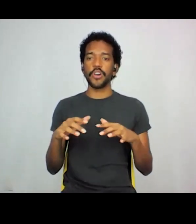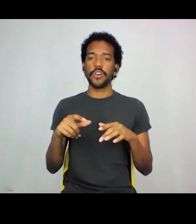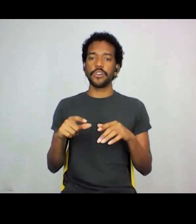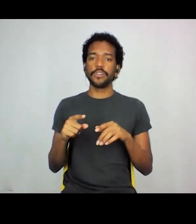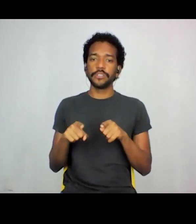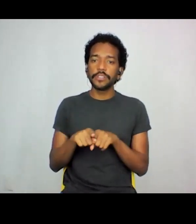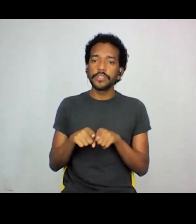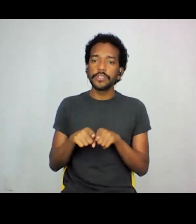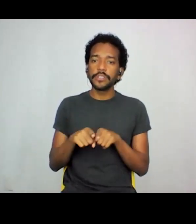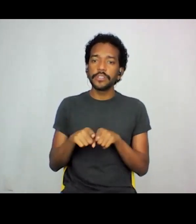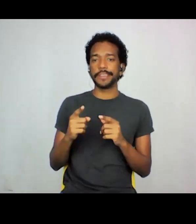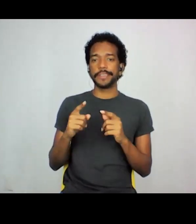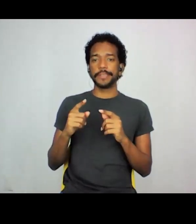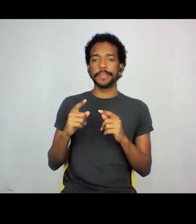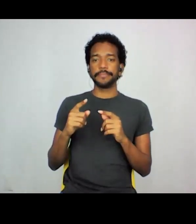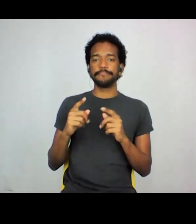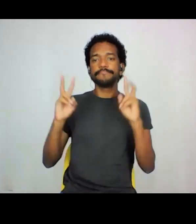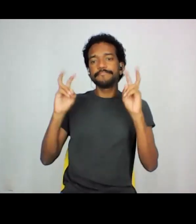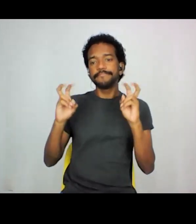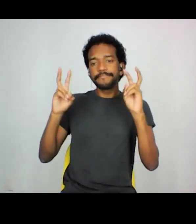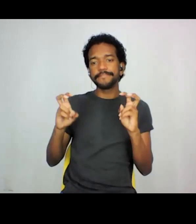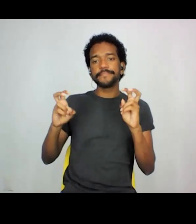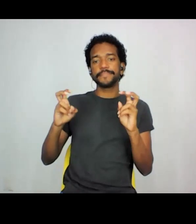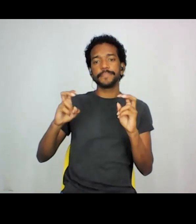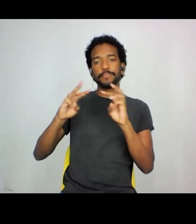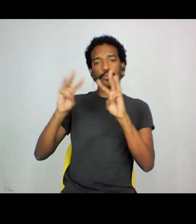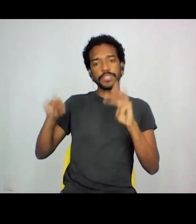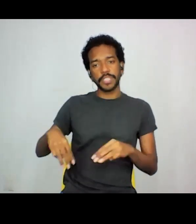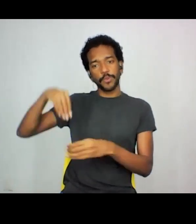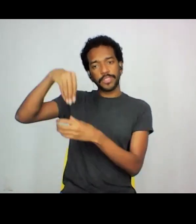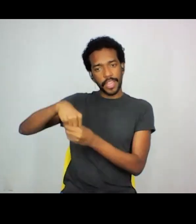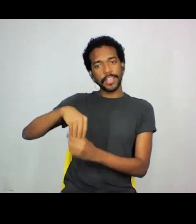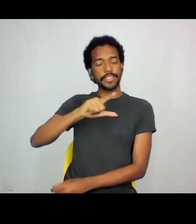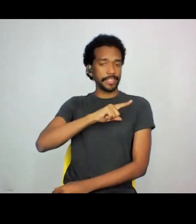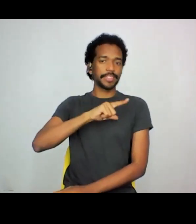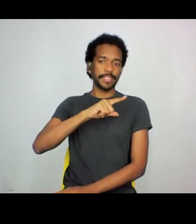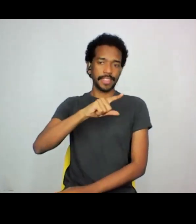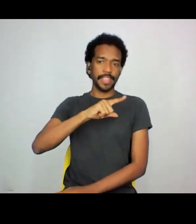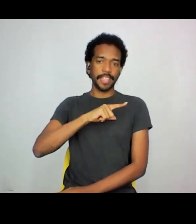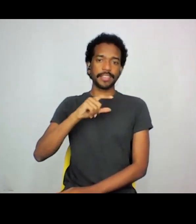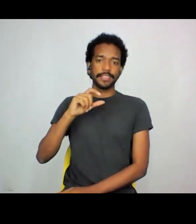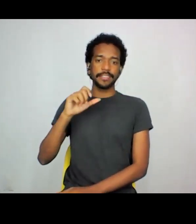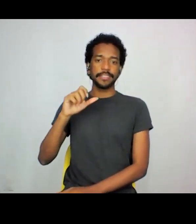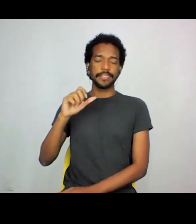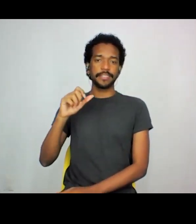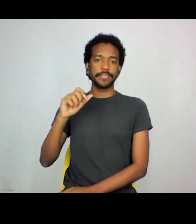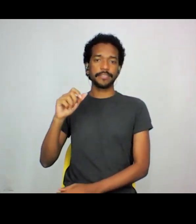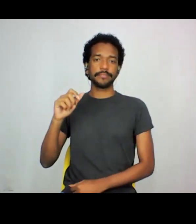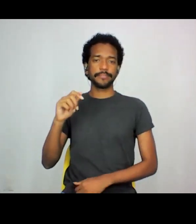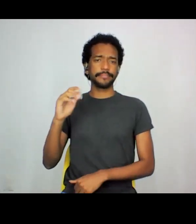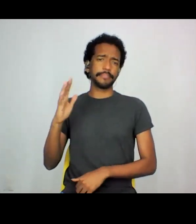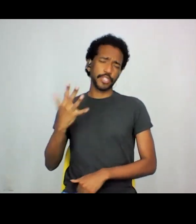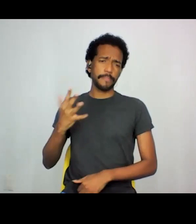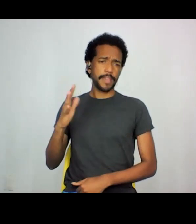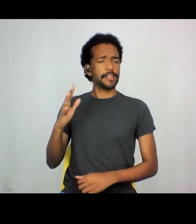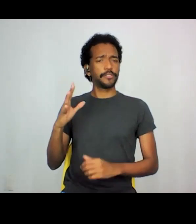museus é fundamental porque a gente está falando já desde a Mesa Redonda de Santiago do Chile, década de 70, que os museus